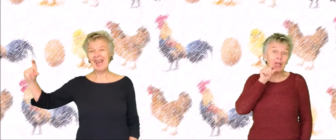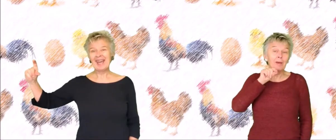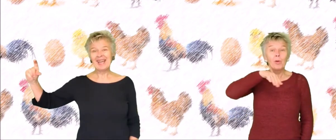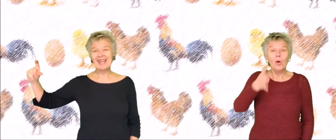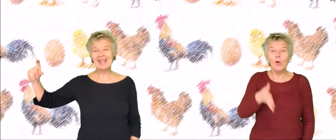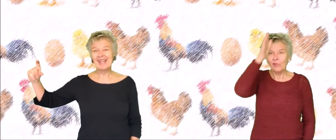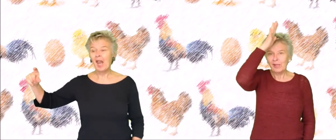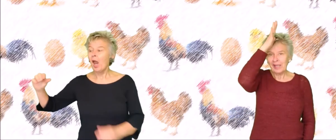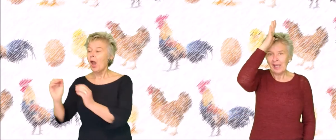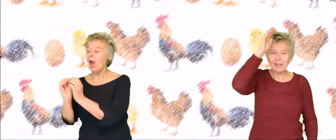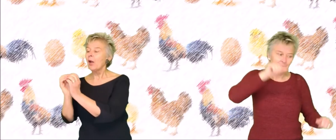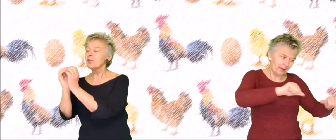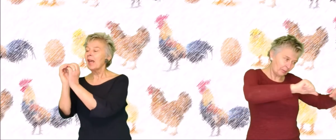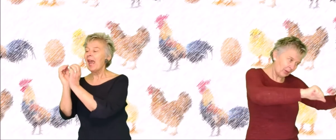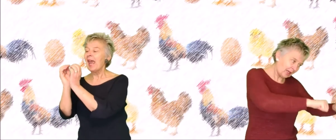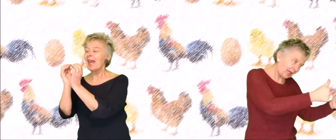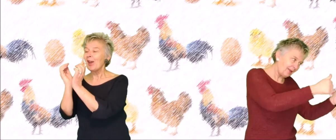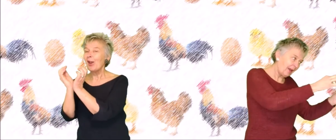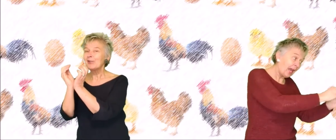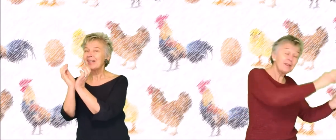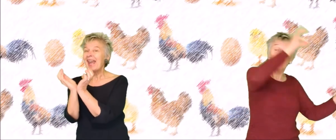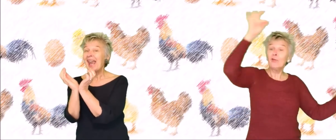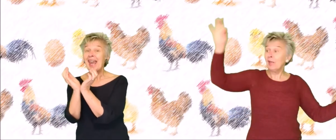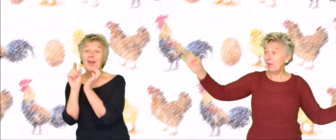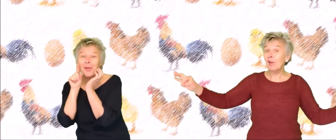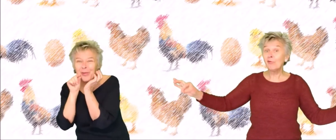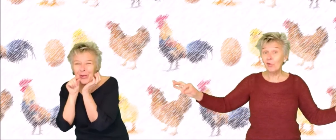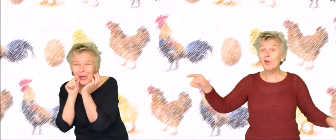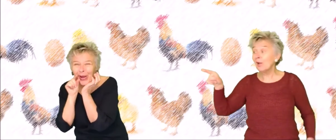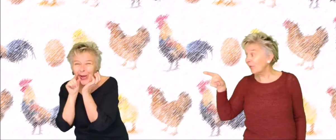kip. Uit een kip, uit kip komt een